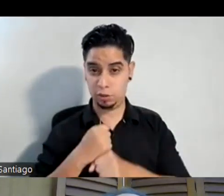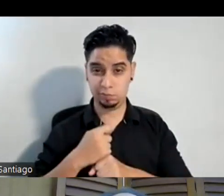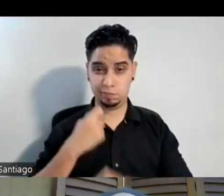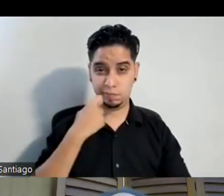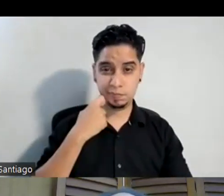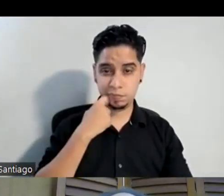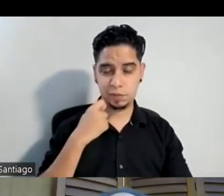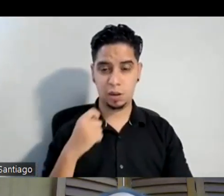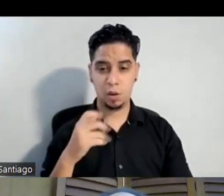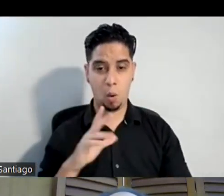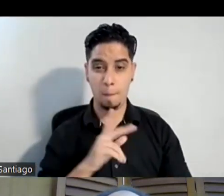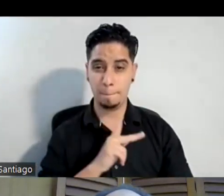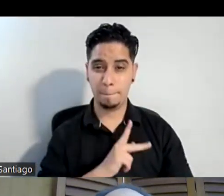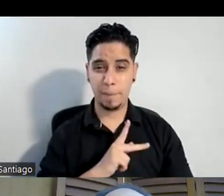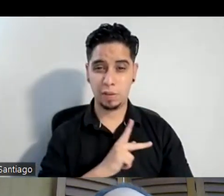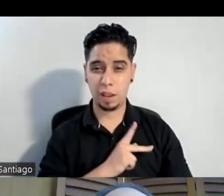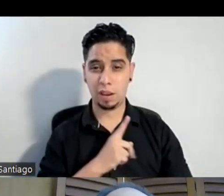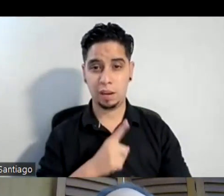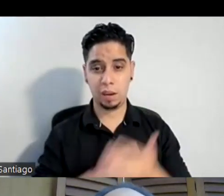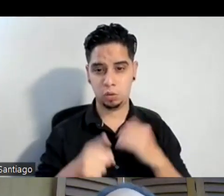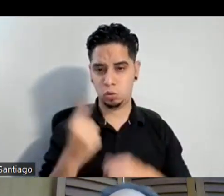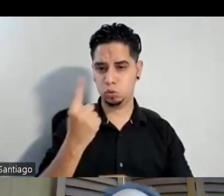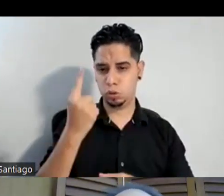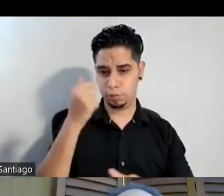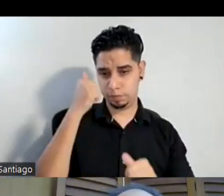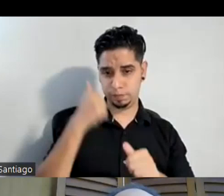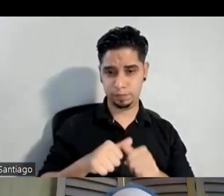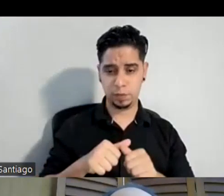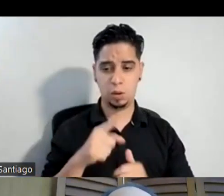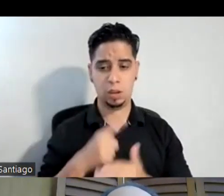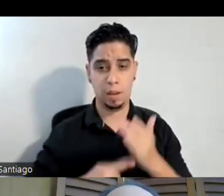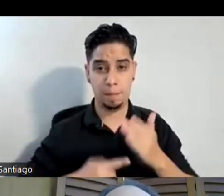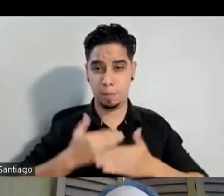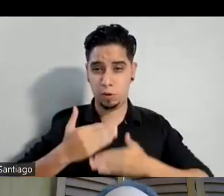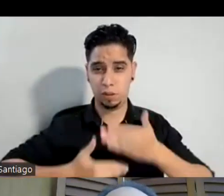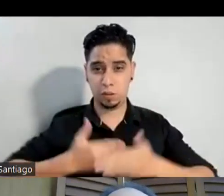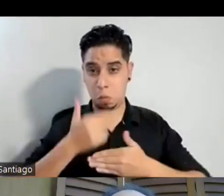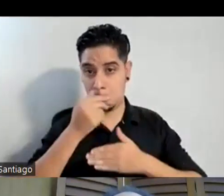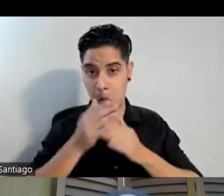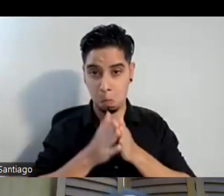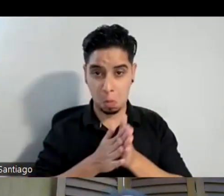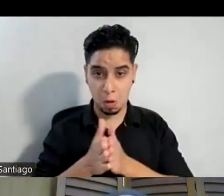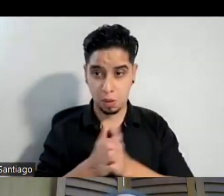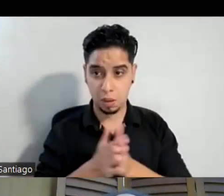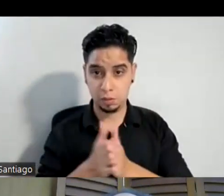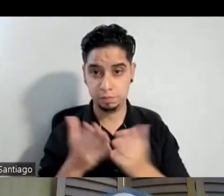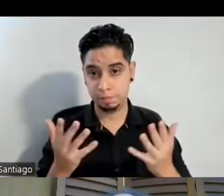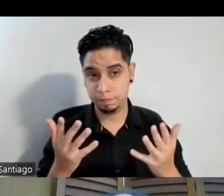personaje que siempre recuerde o que el proceso haya sido interesante que nos cuente o